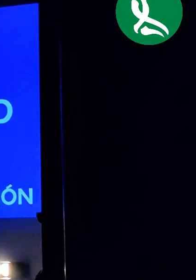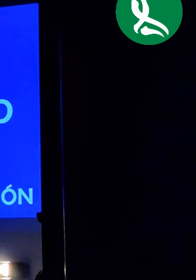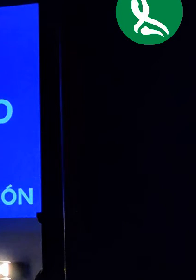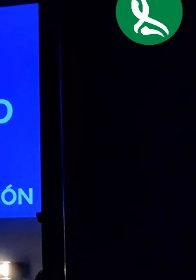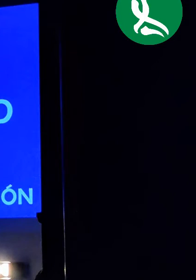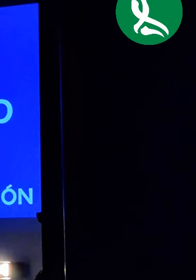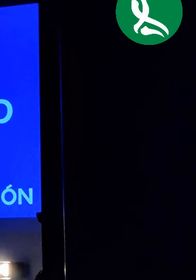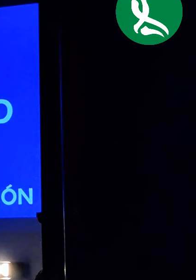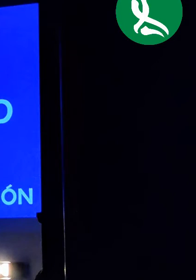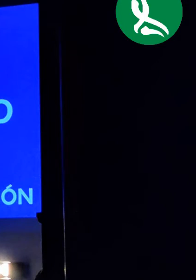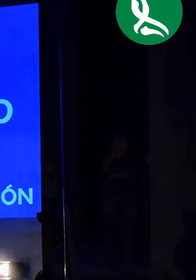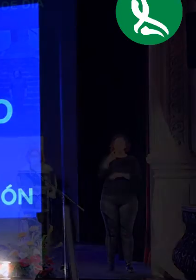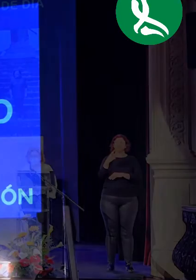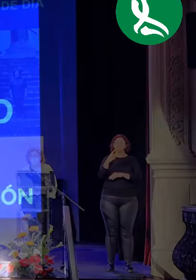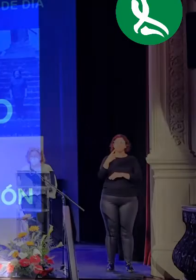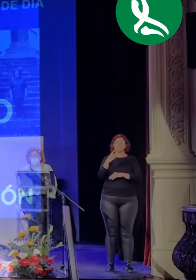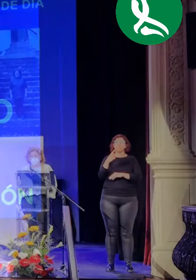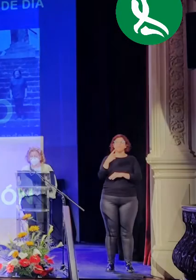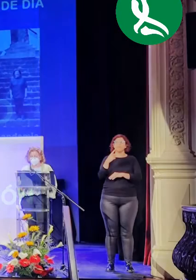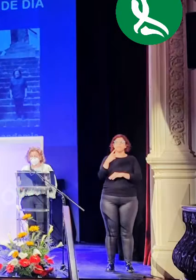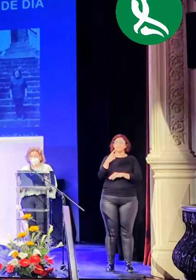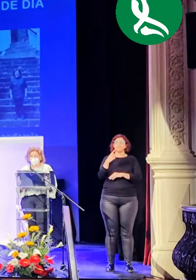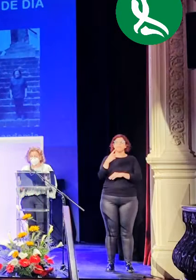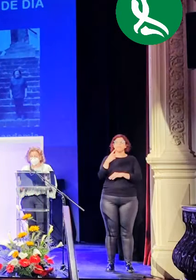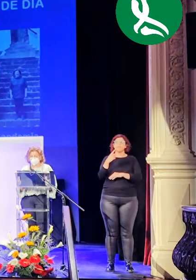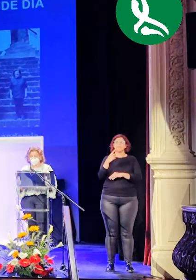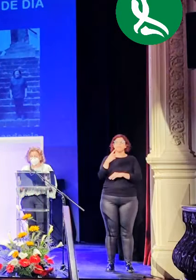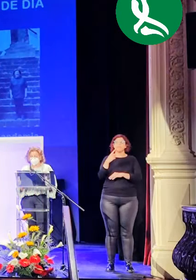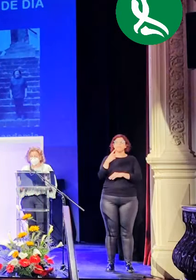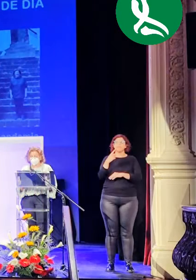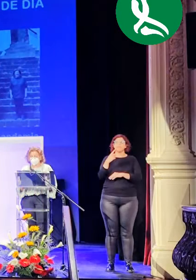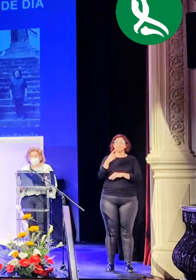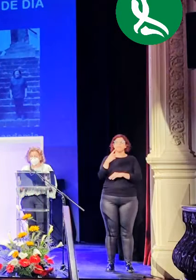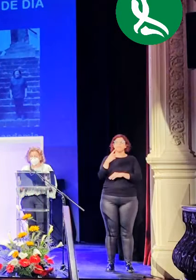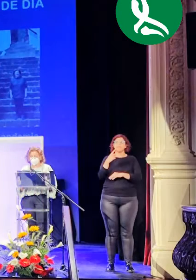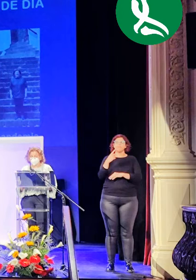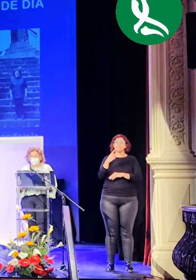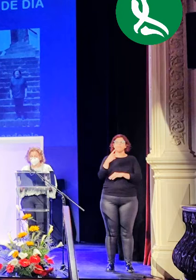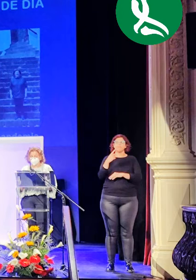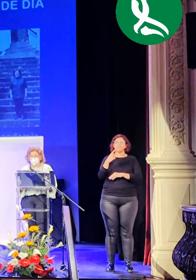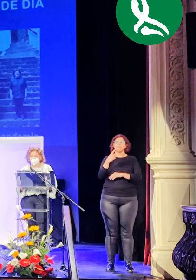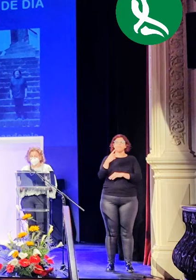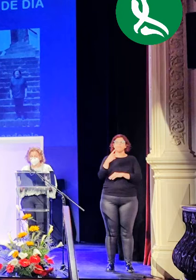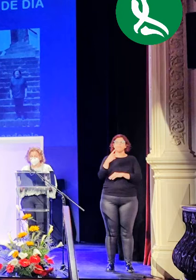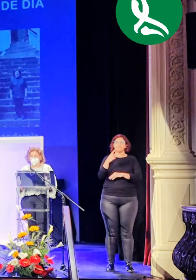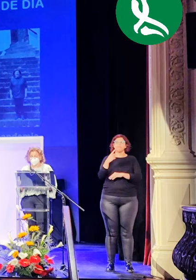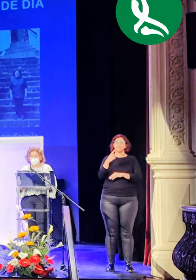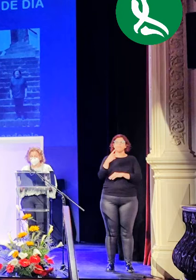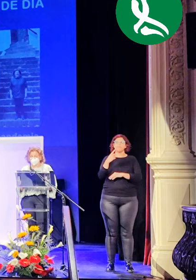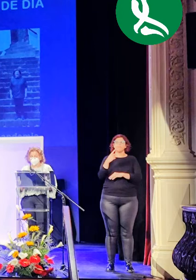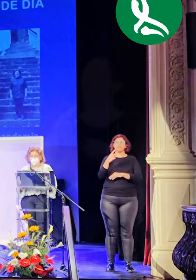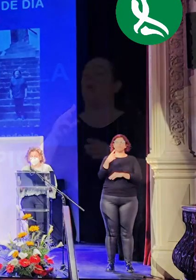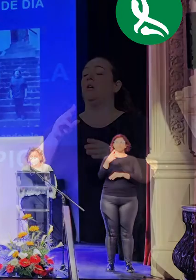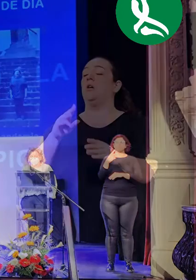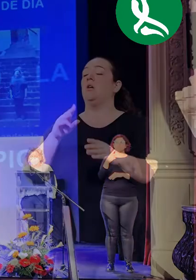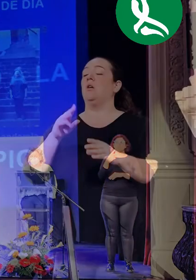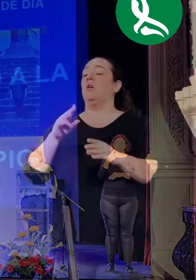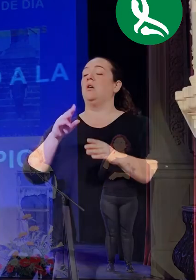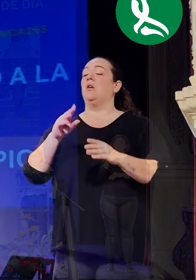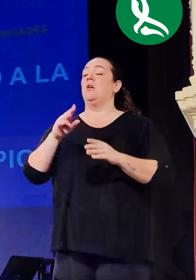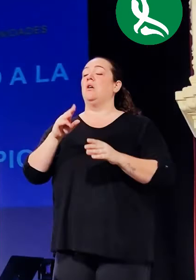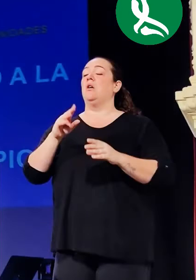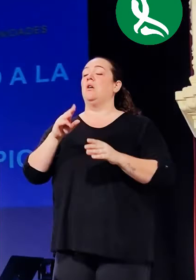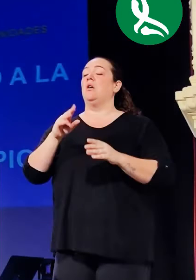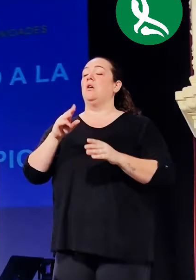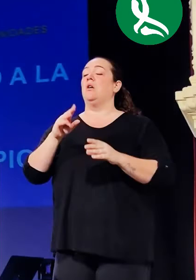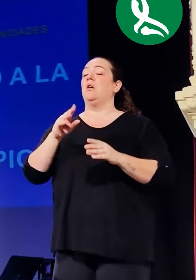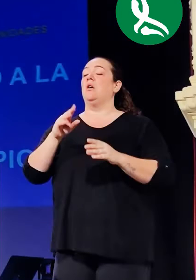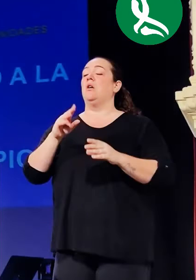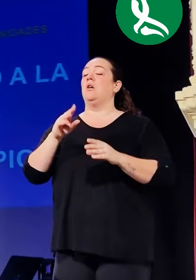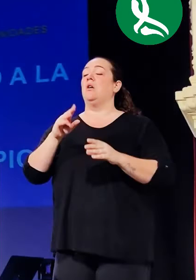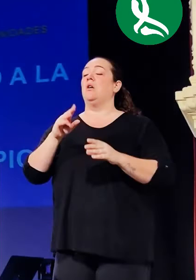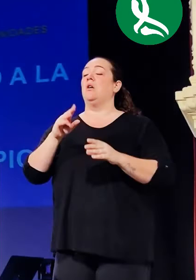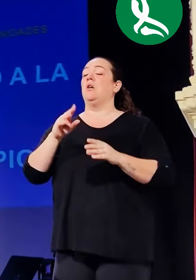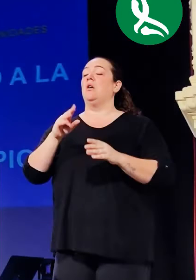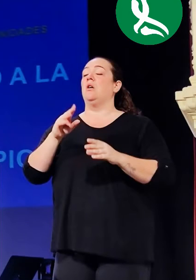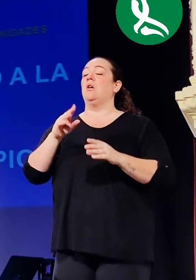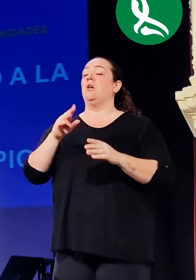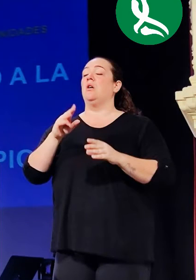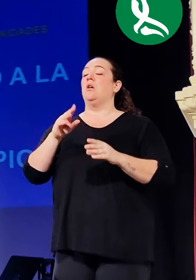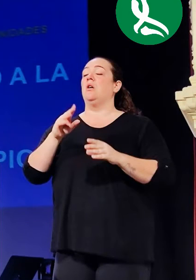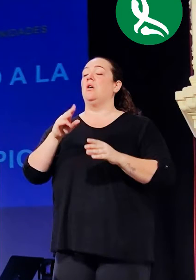de corporación, a las autoridades que nos acompañan, a todos los presentes y, fundamentalmente, al grupo de voluntarias